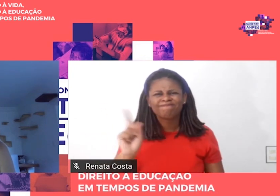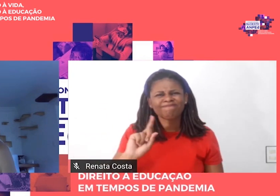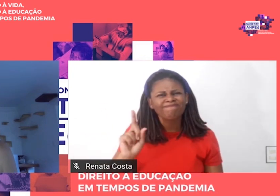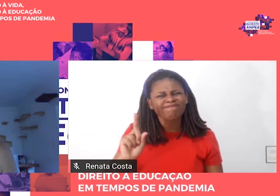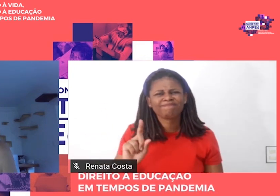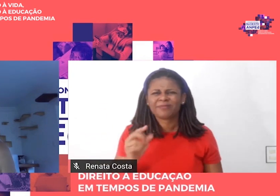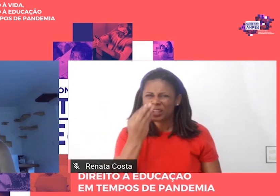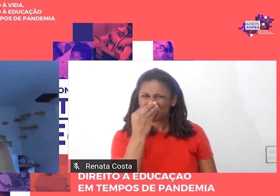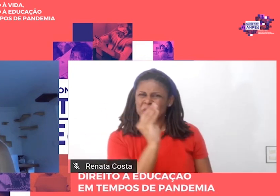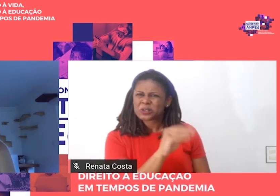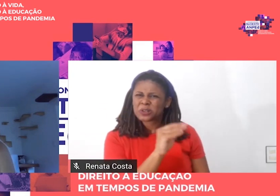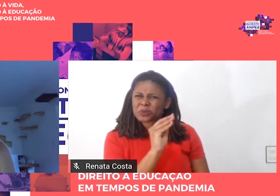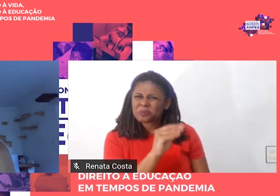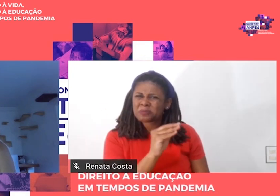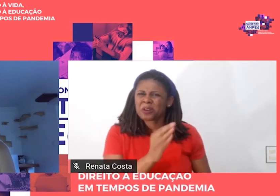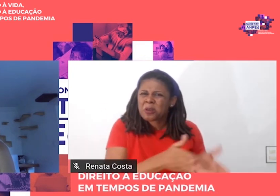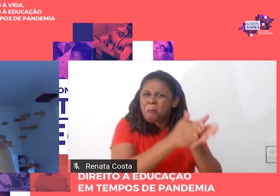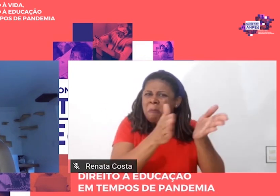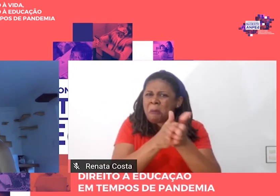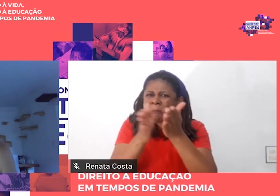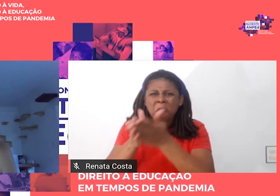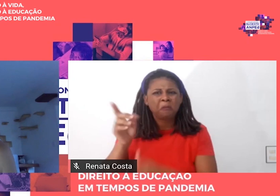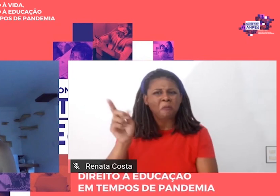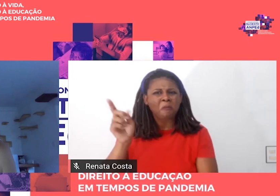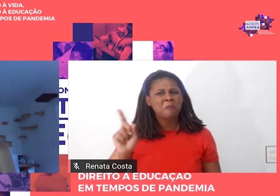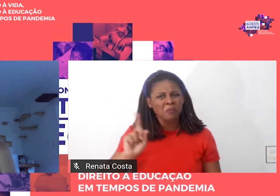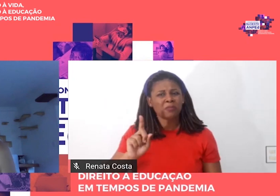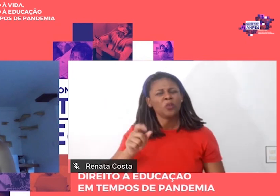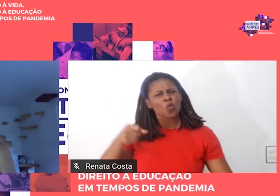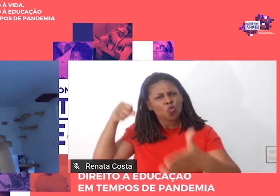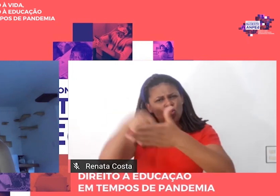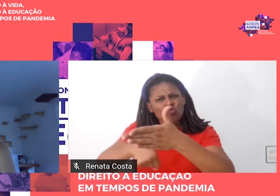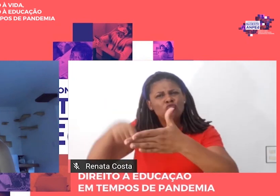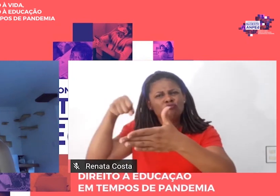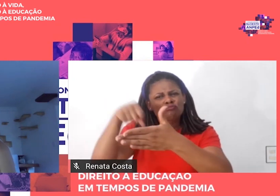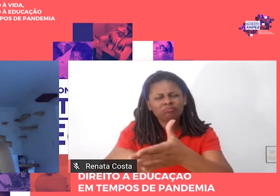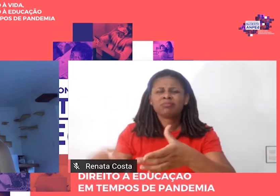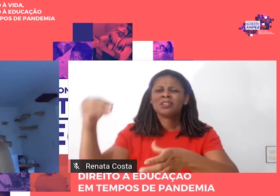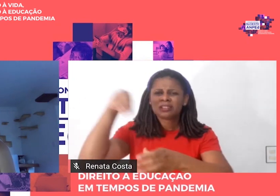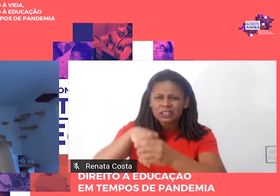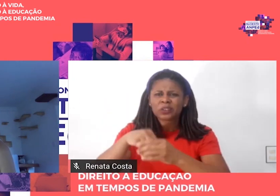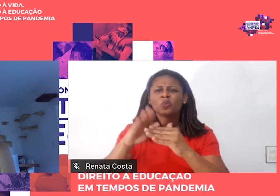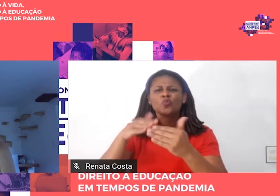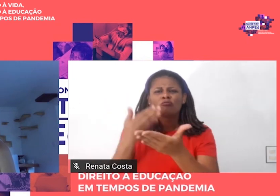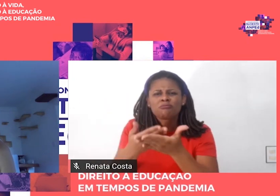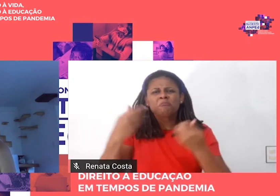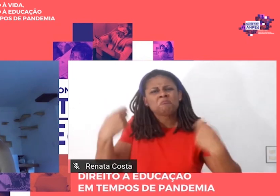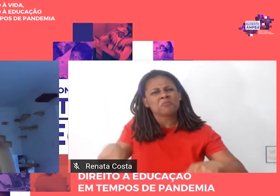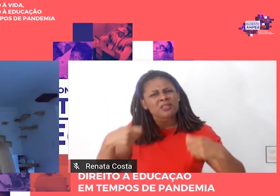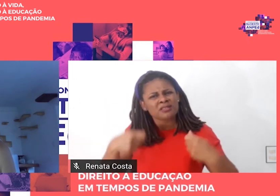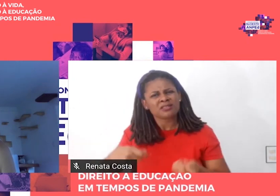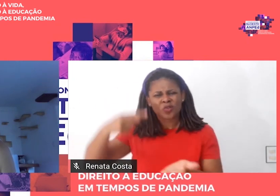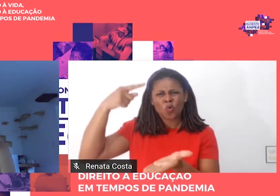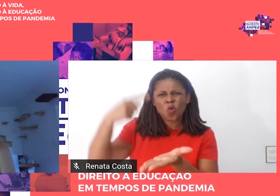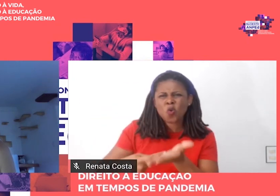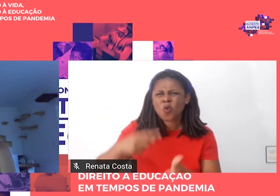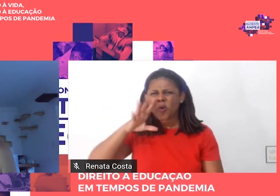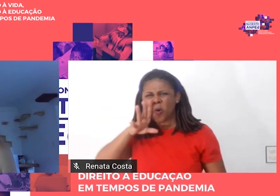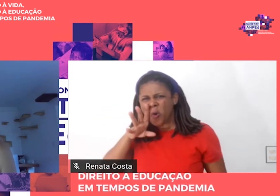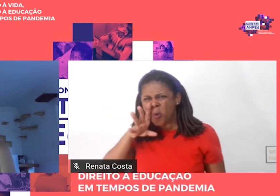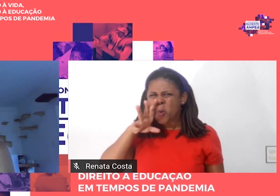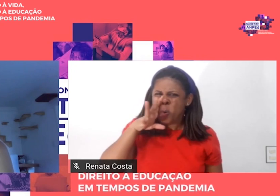contra a marginalidade por meio da escola significa engajar-se no esforço para